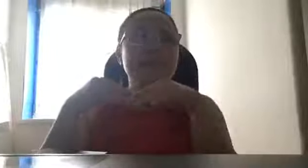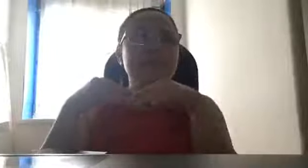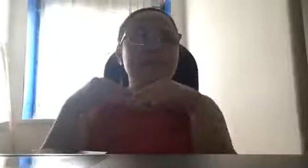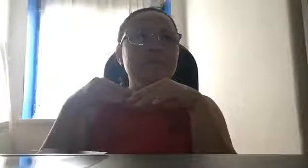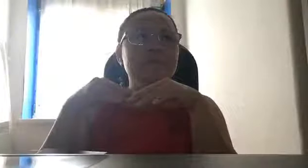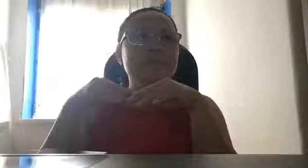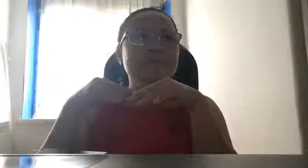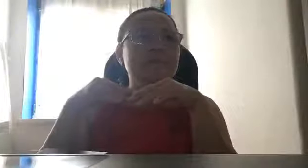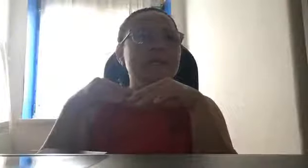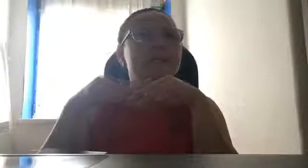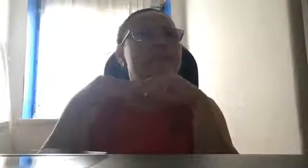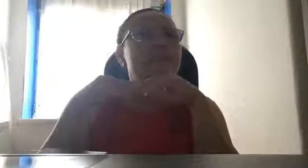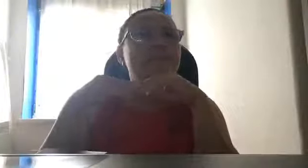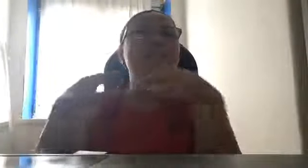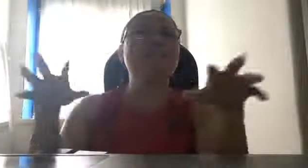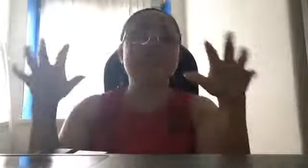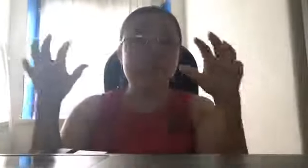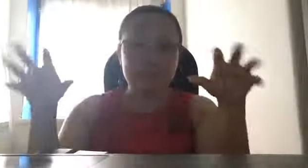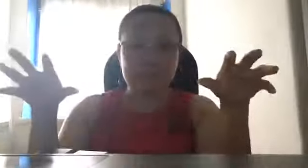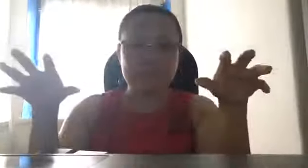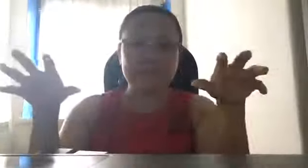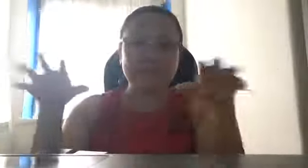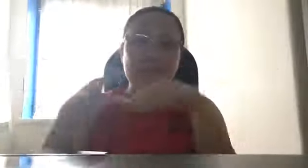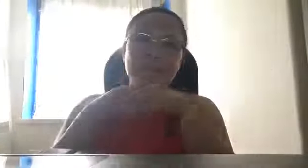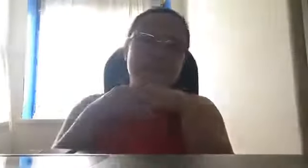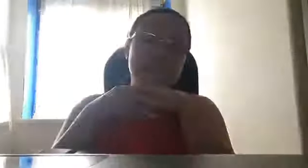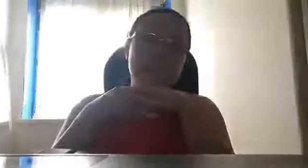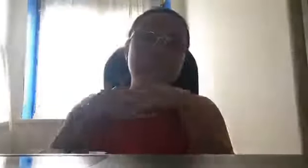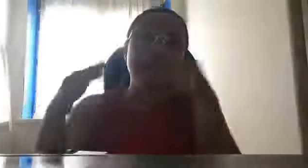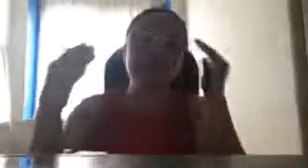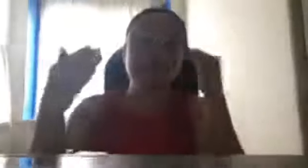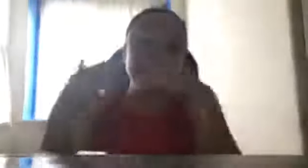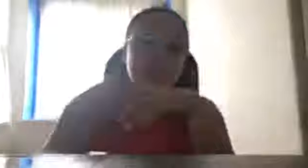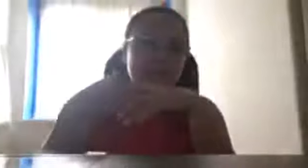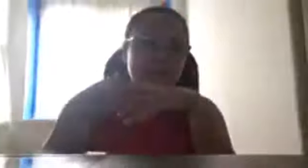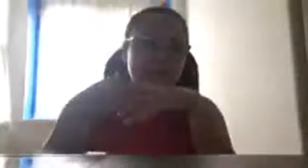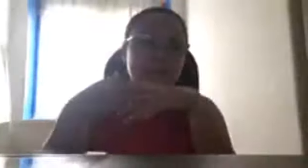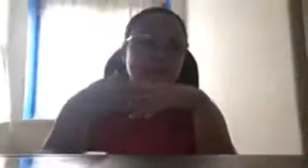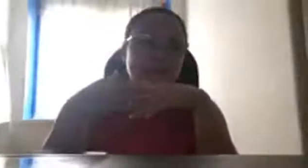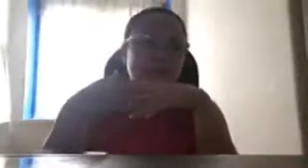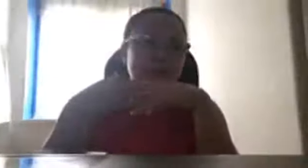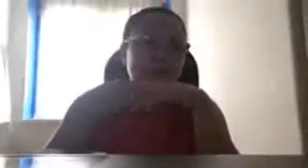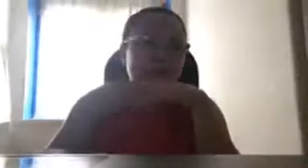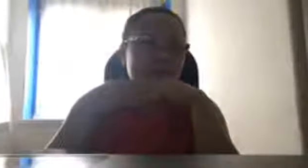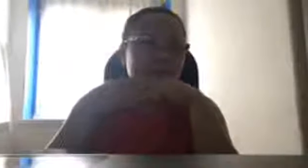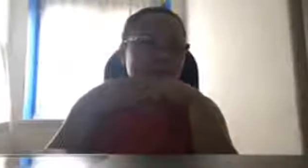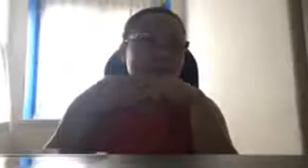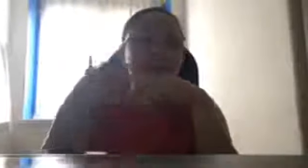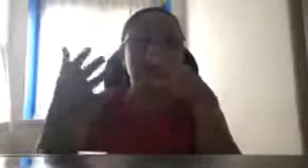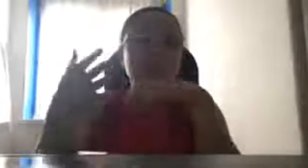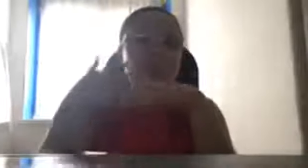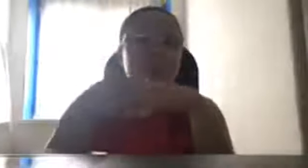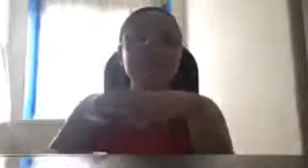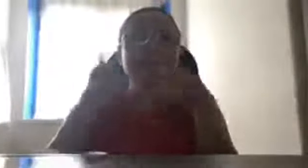medicinal plants, like for example, mint, herbaboy na,